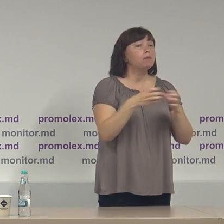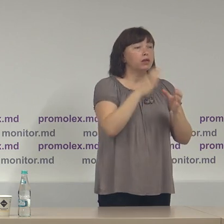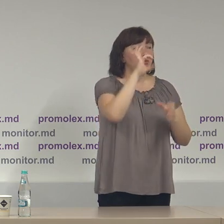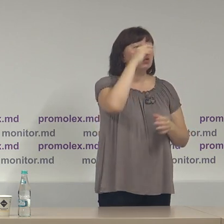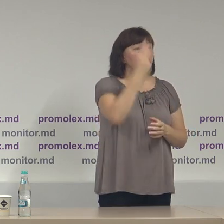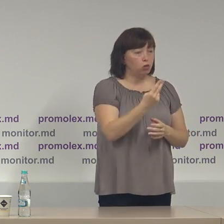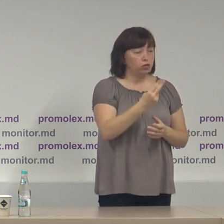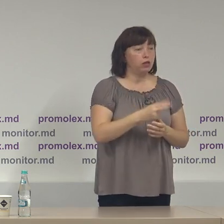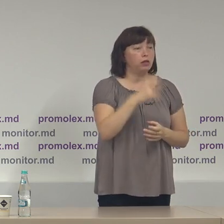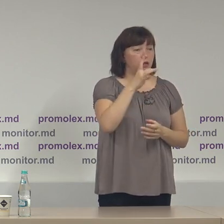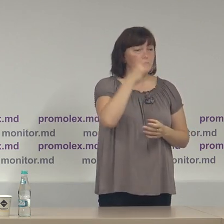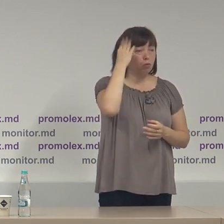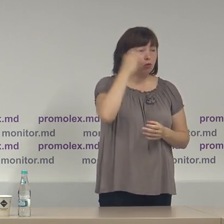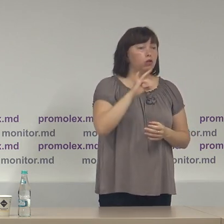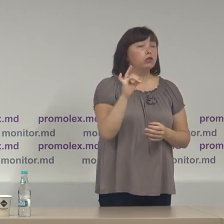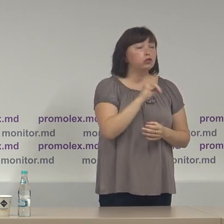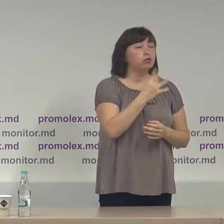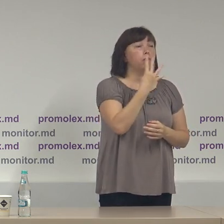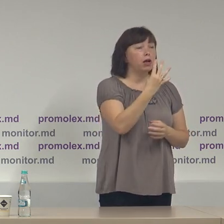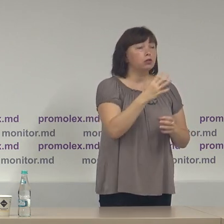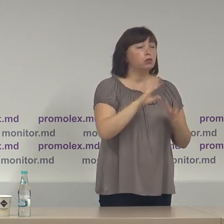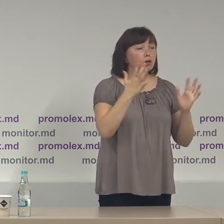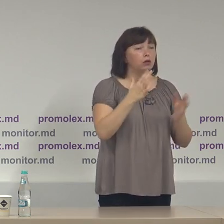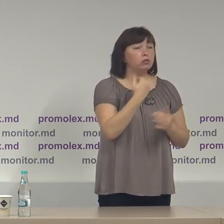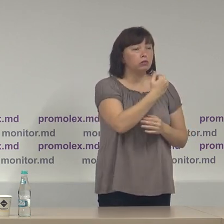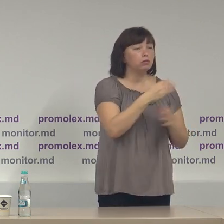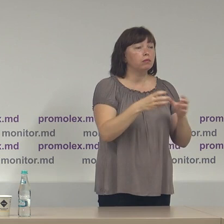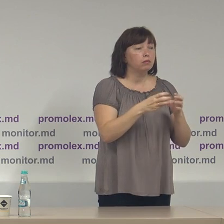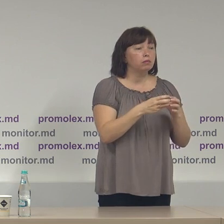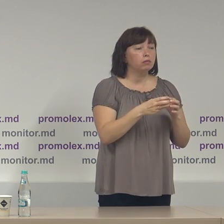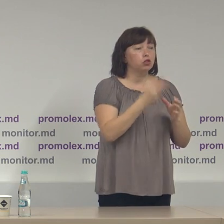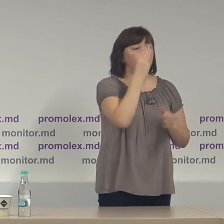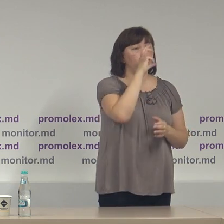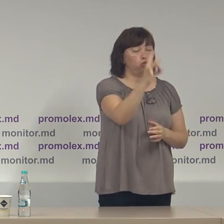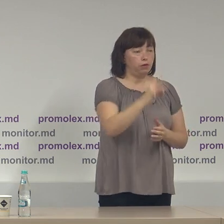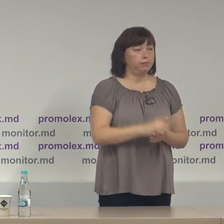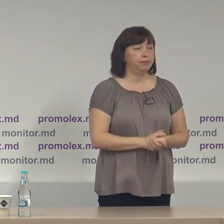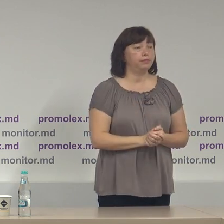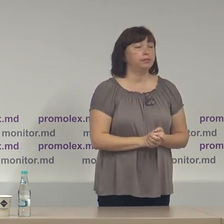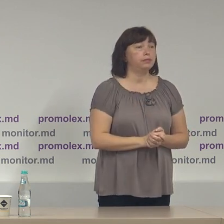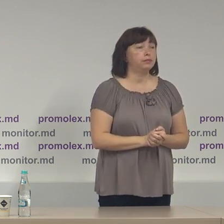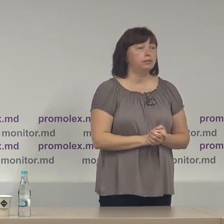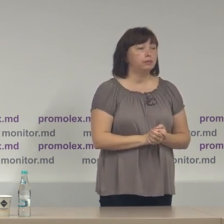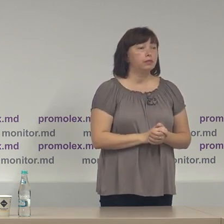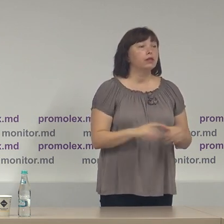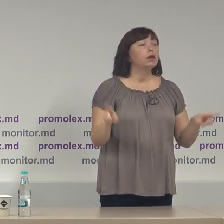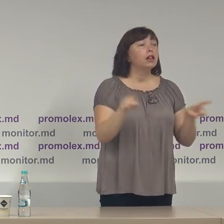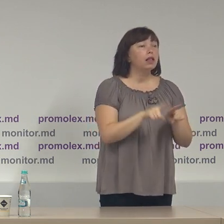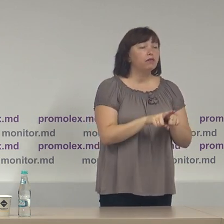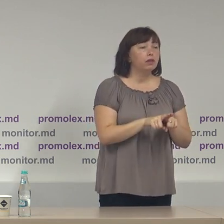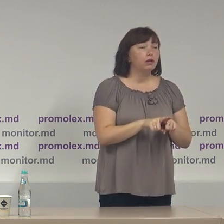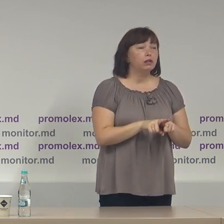în Republica Moldova și în 4 cazuri este vizat Partidul Politic ȘOR La fel